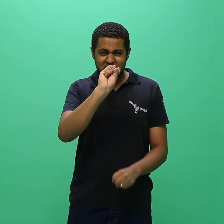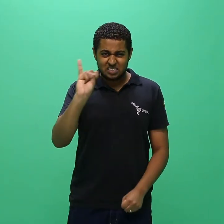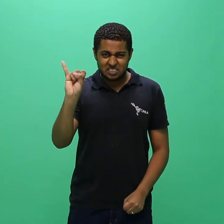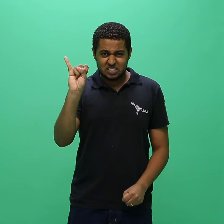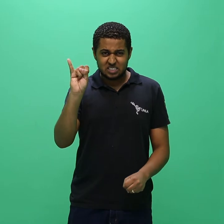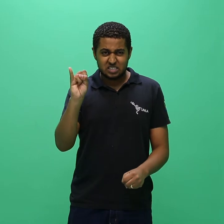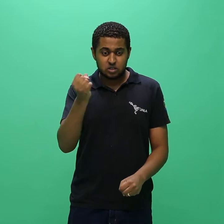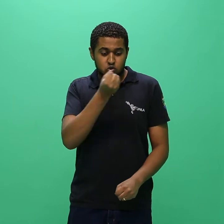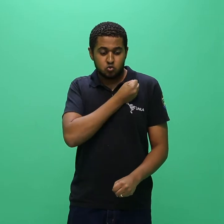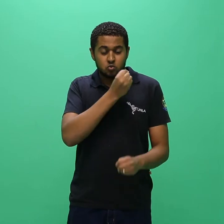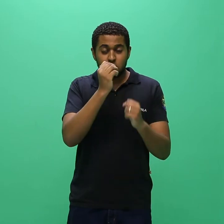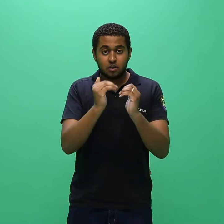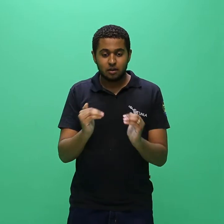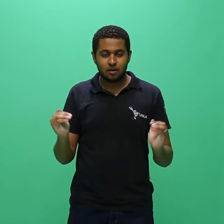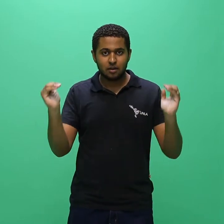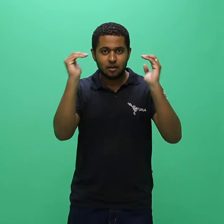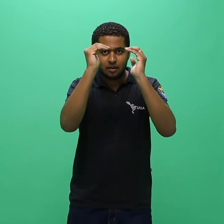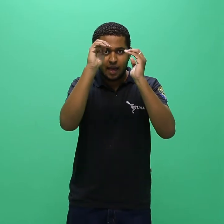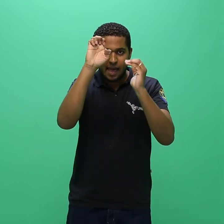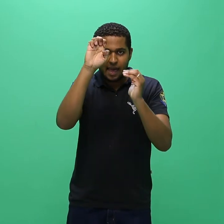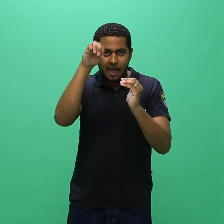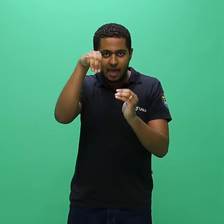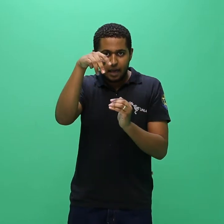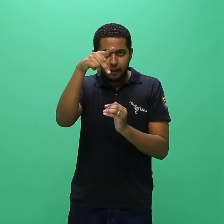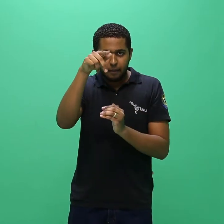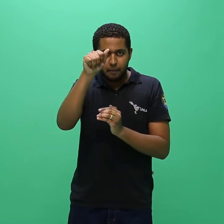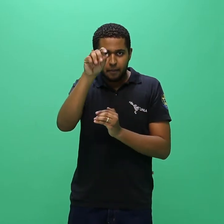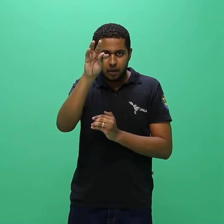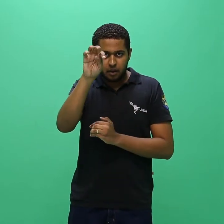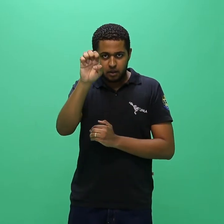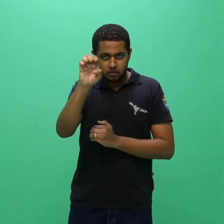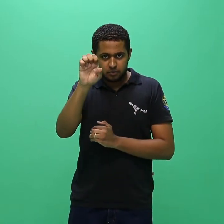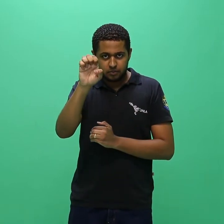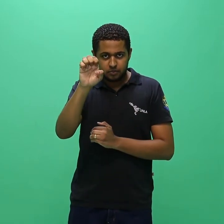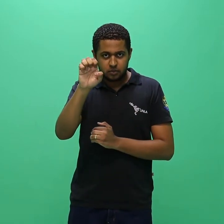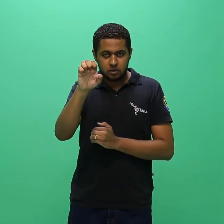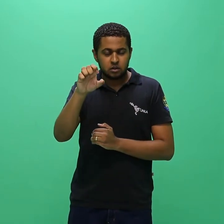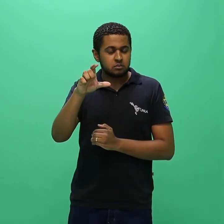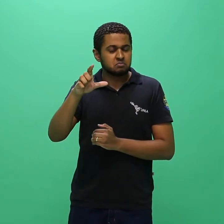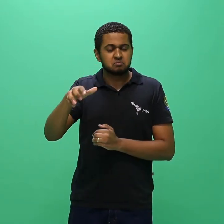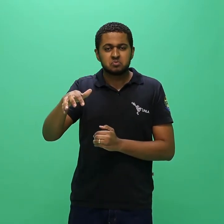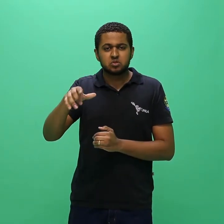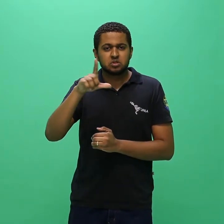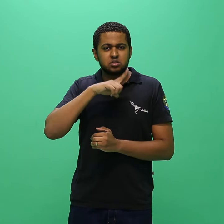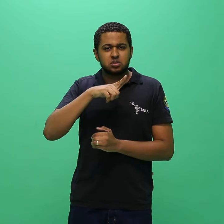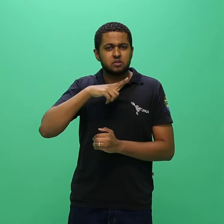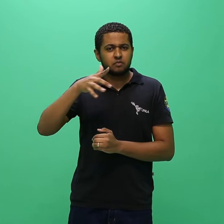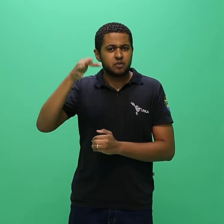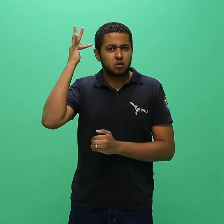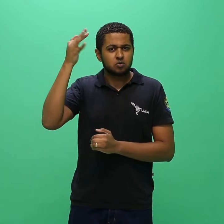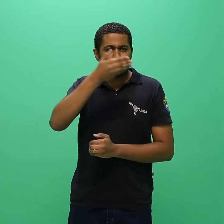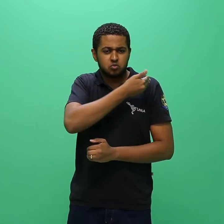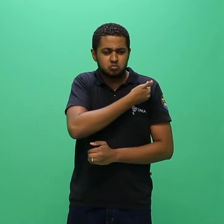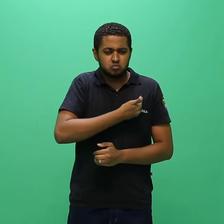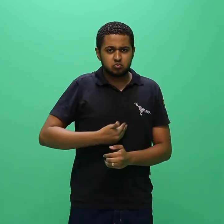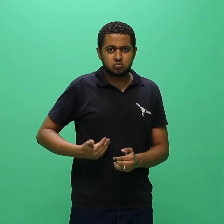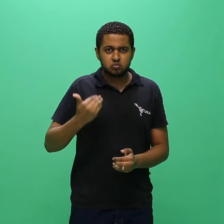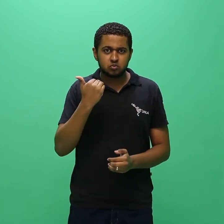darão prioridade de matrícula ao candidato que comprove ter renda familiar inferior a 10